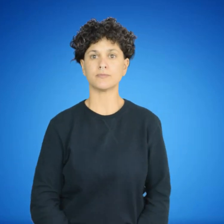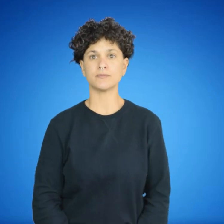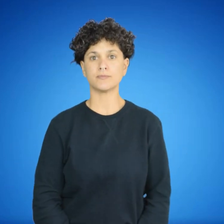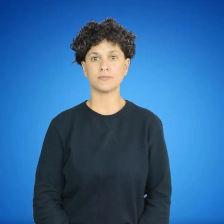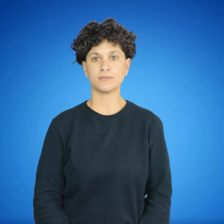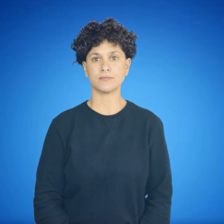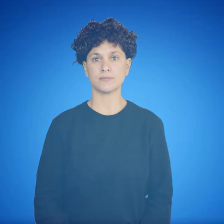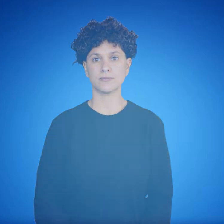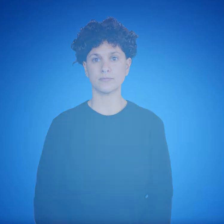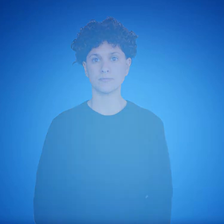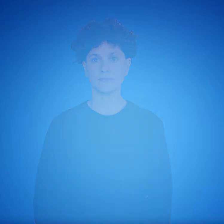video.